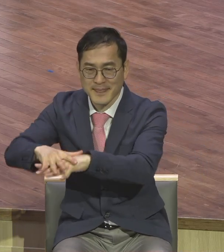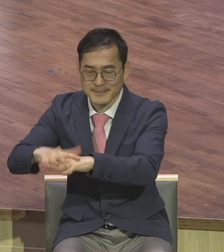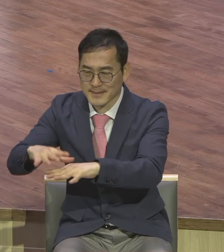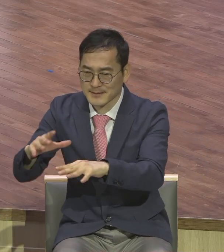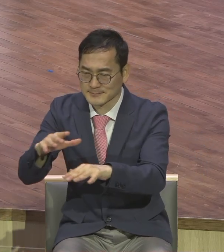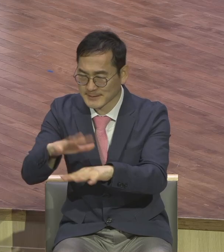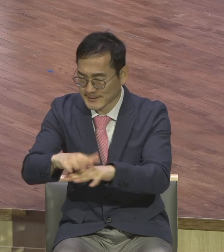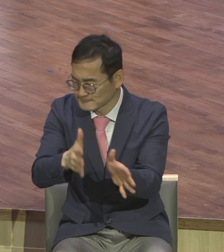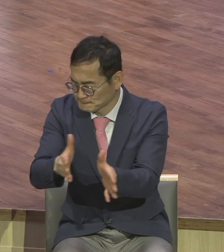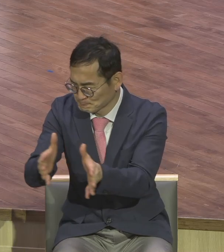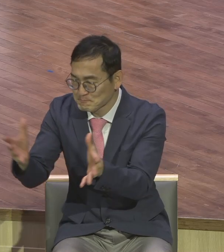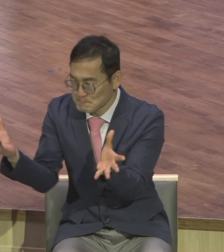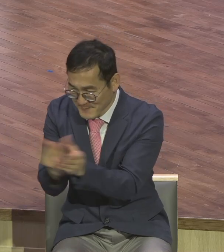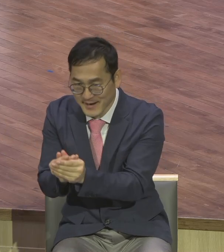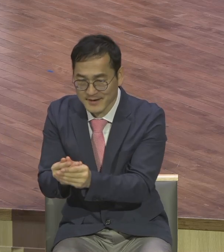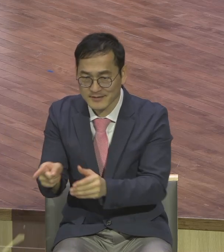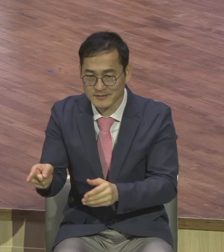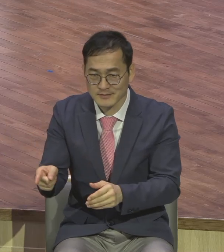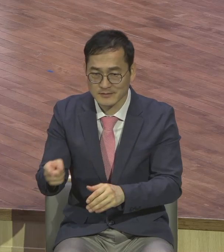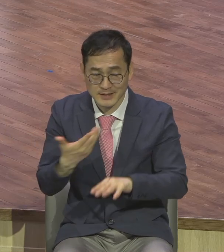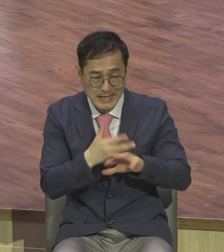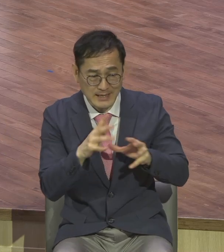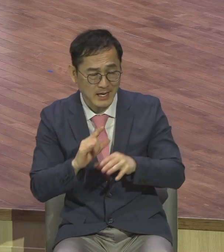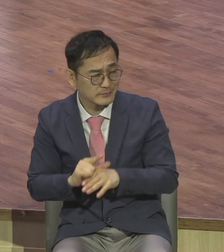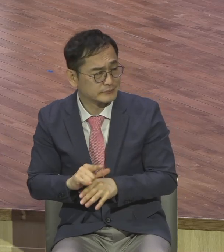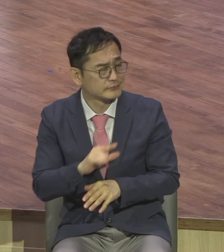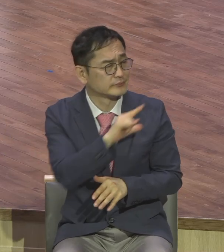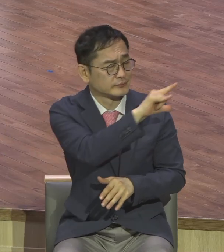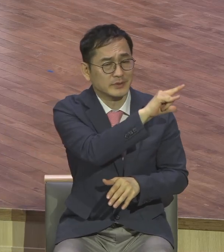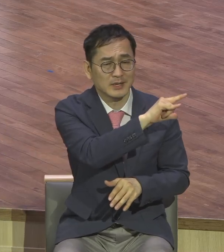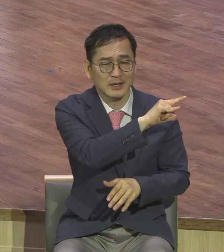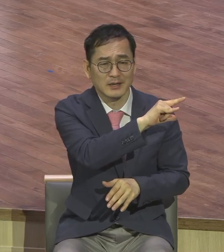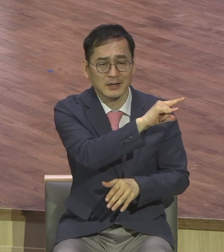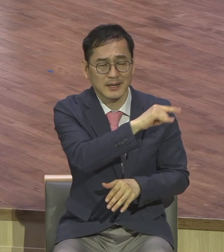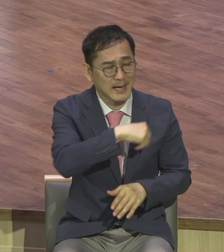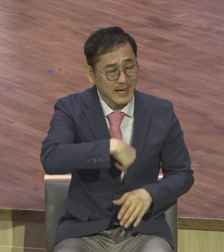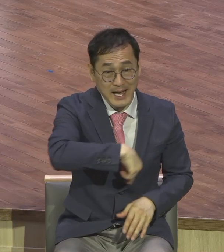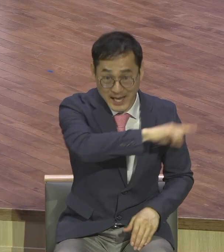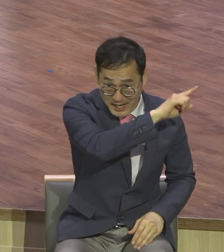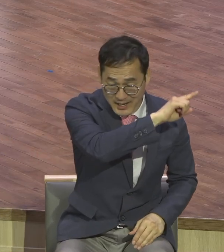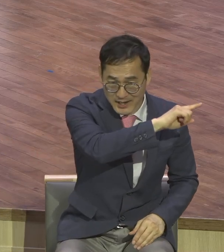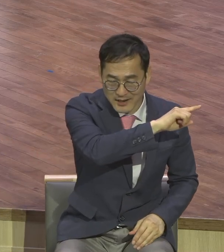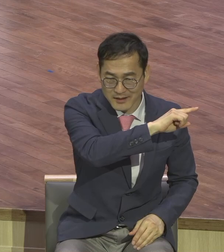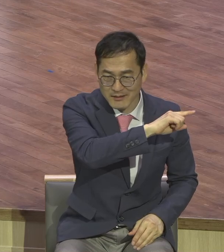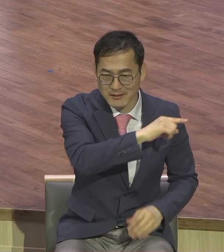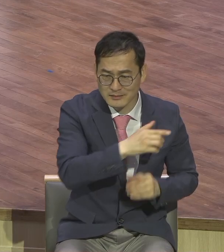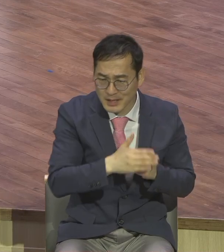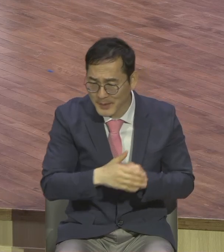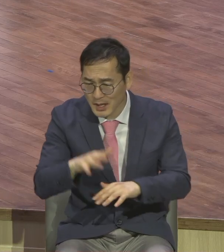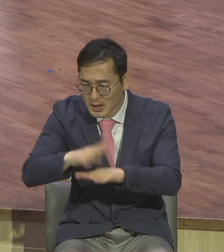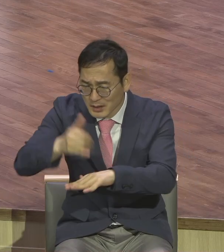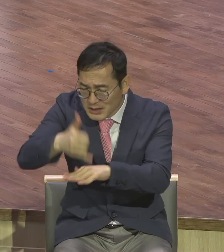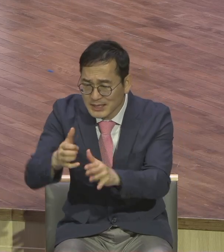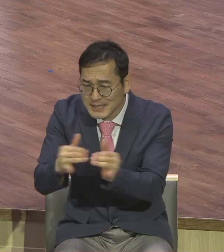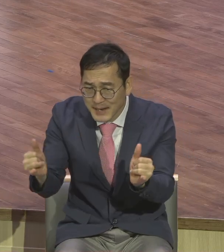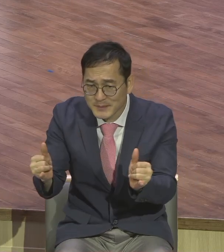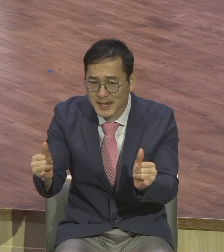다른 나라에 갈 일이 있어 다른 나라에 가게 됨으로 인해서 농부들에게 새를 주고 갔어요.